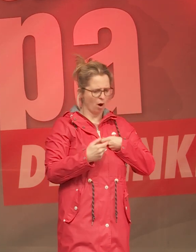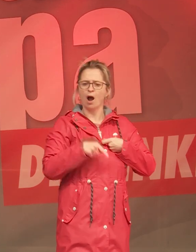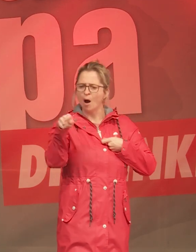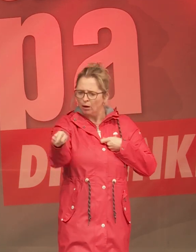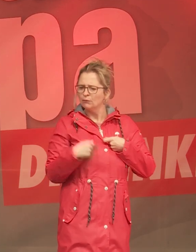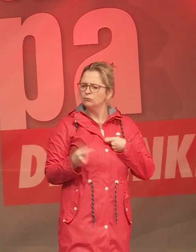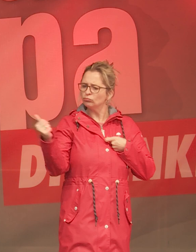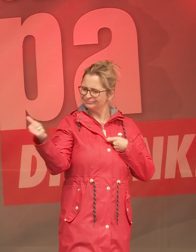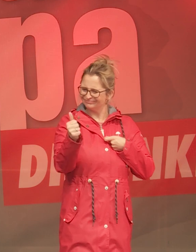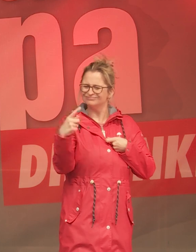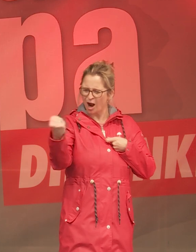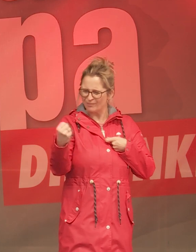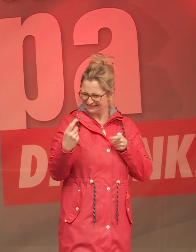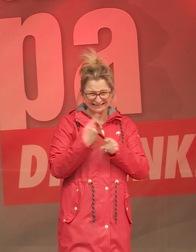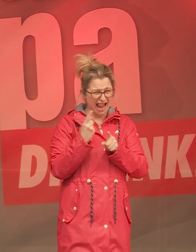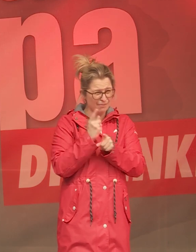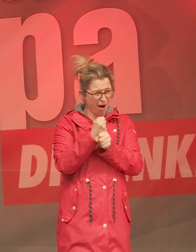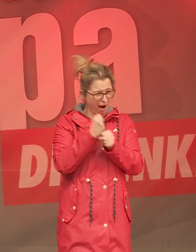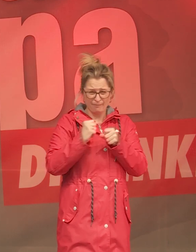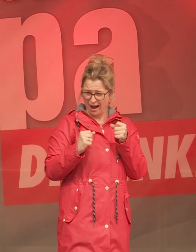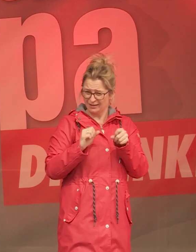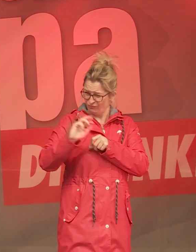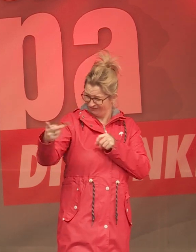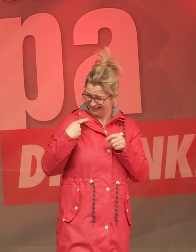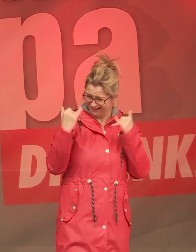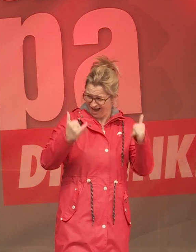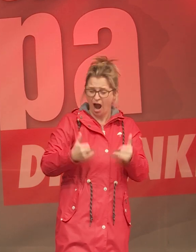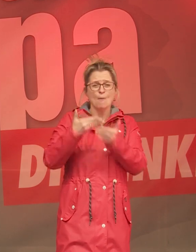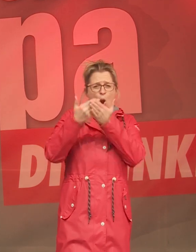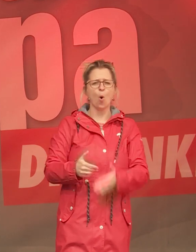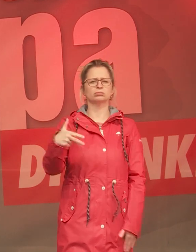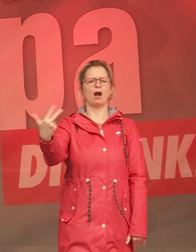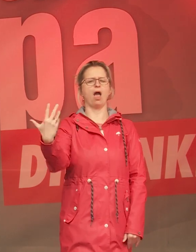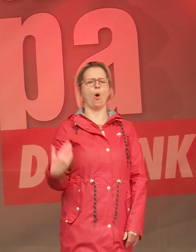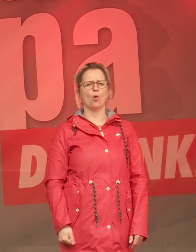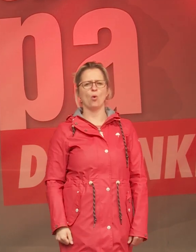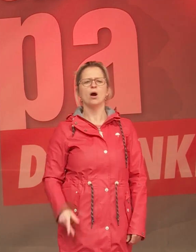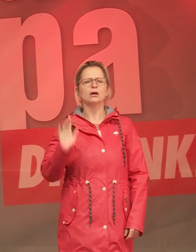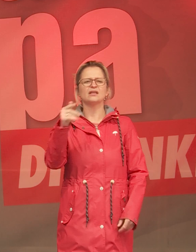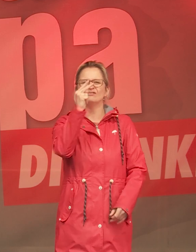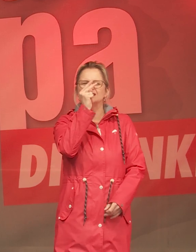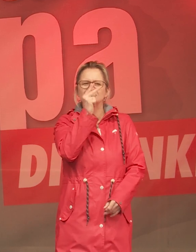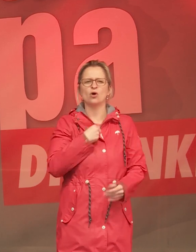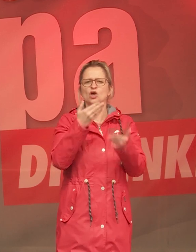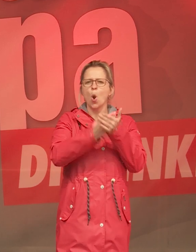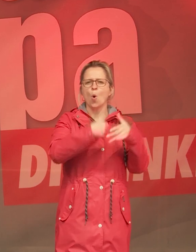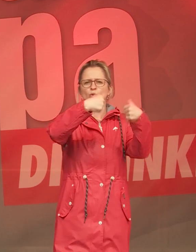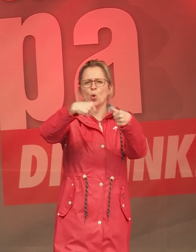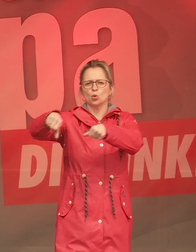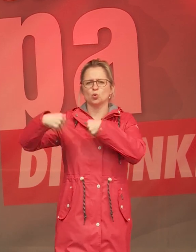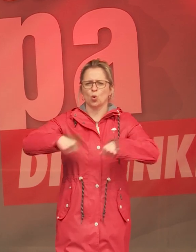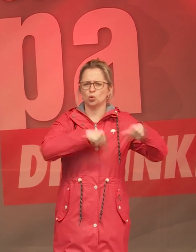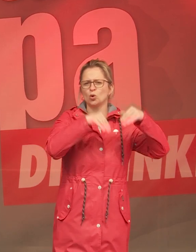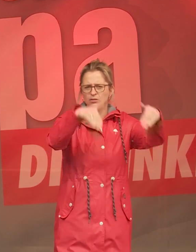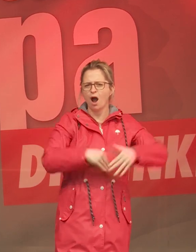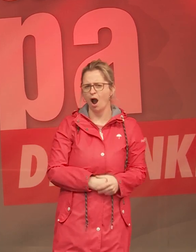für 3 Euro. Ein Riesenlohndumping, der natürlich dazu geführt hat, dass die Löhne insgesamt unter Druck geraten sind und der Niedriglohnsektor in der